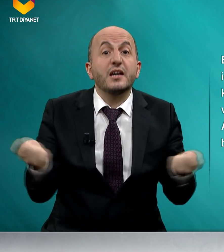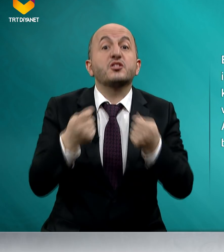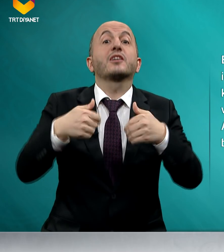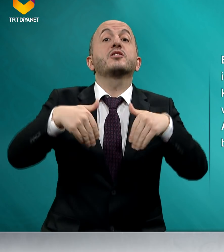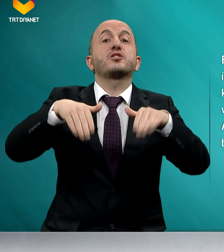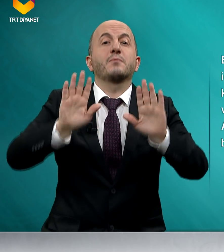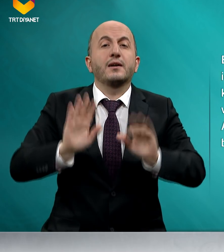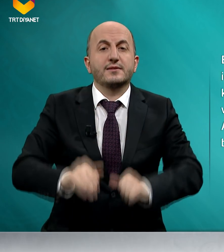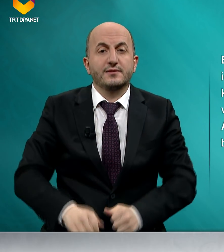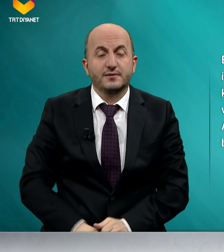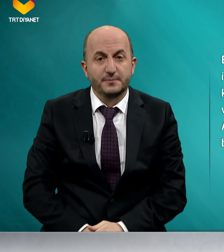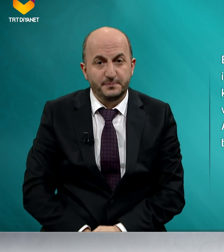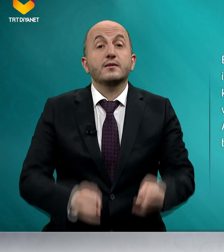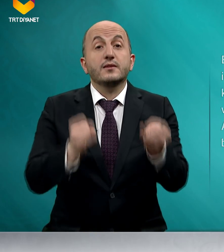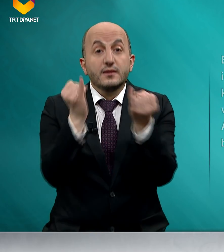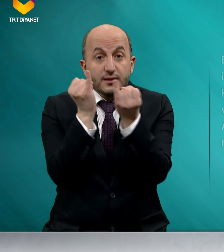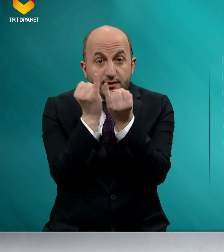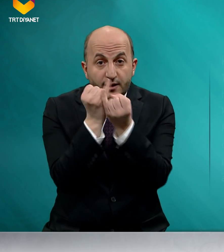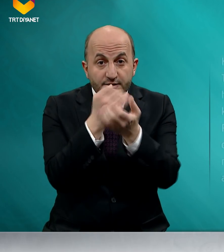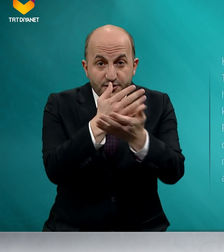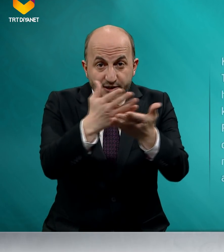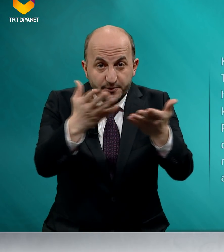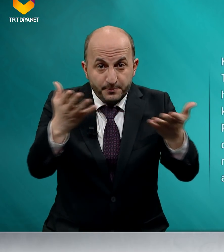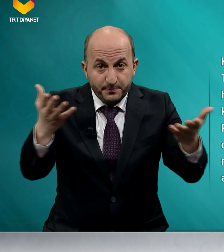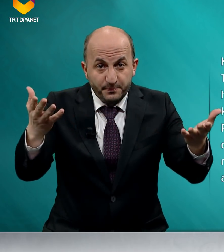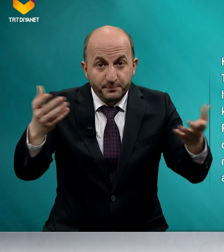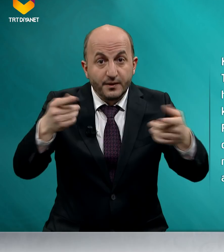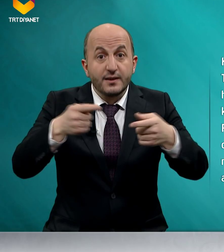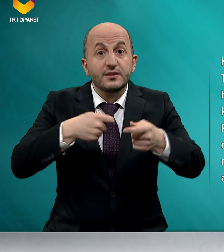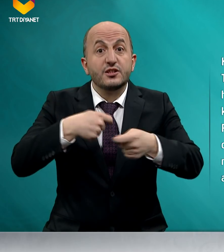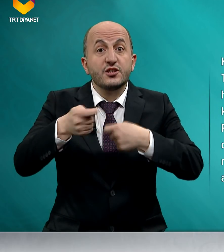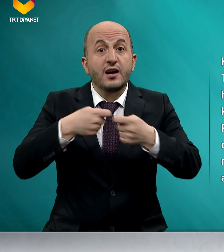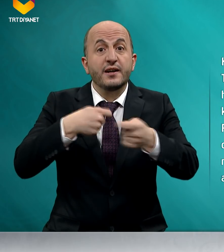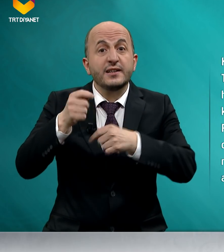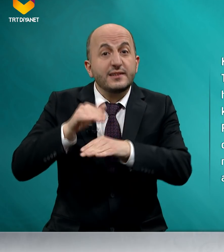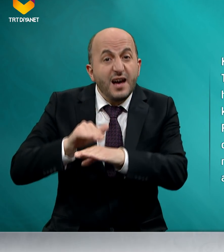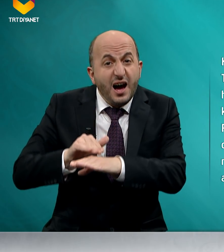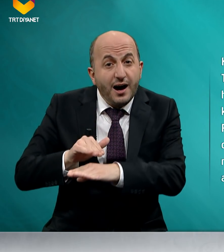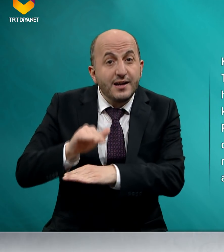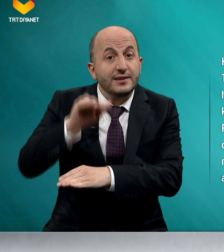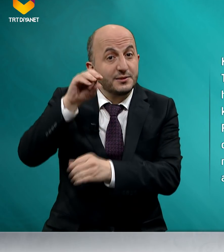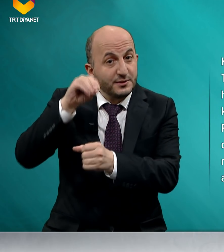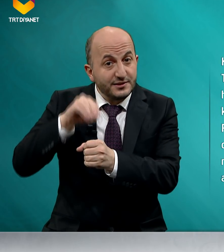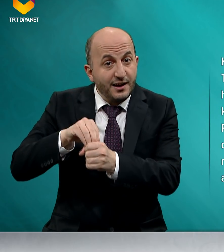çalışmaz. Kardeşlerim, ticaret hayatımızda